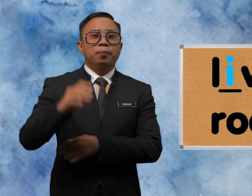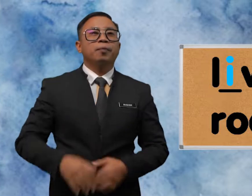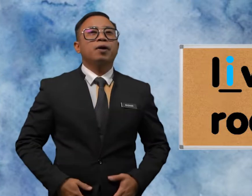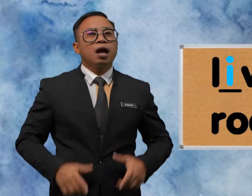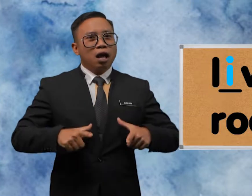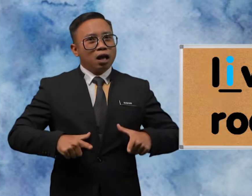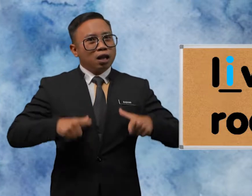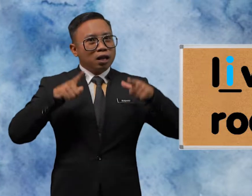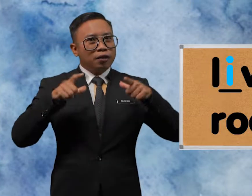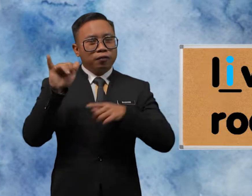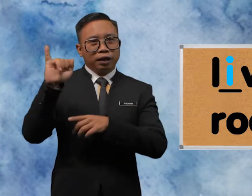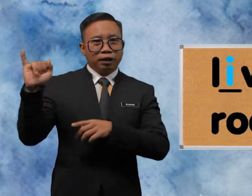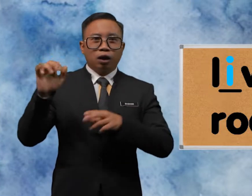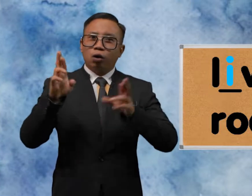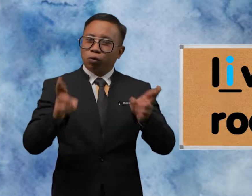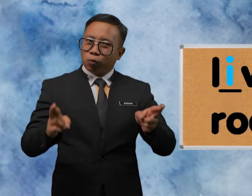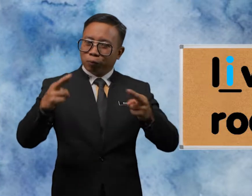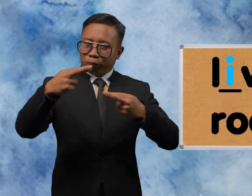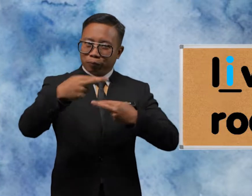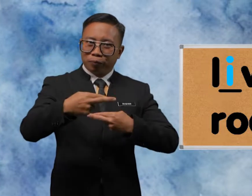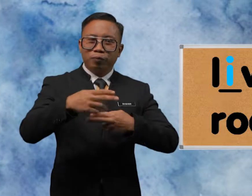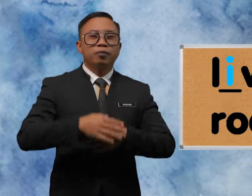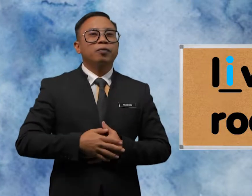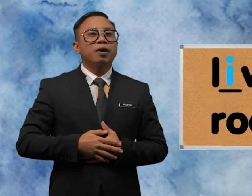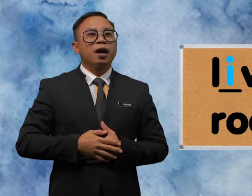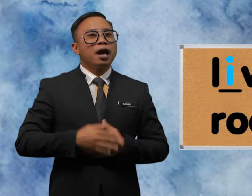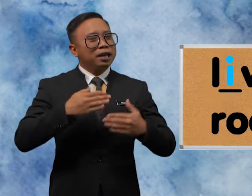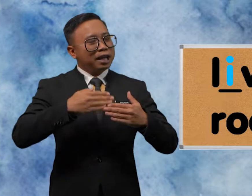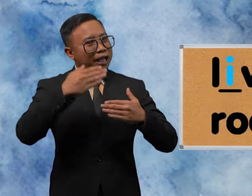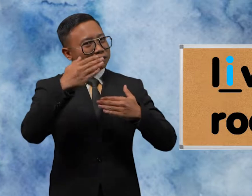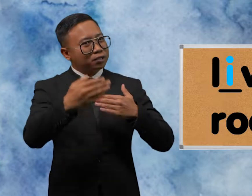Living-I-G-R-O-M L-I-V-R-R